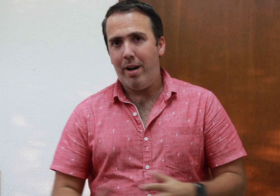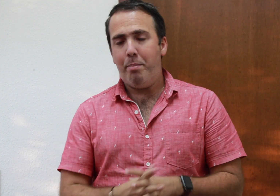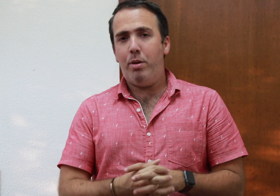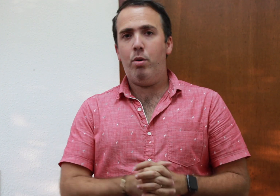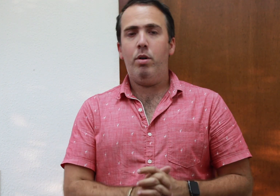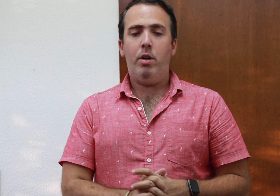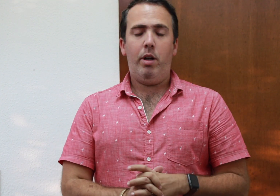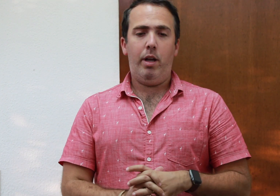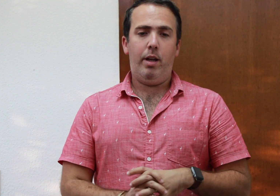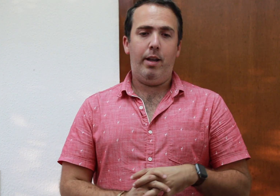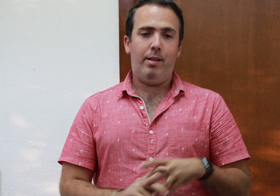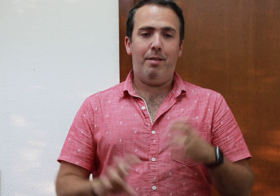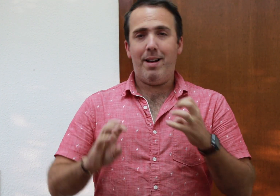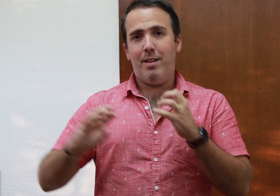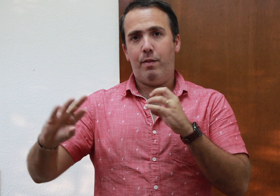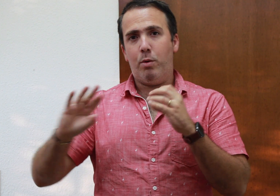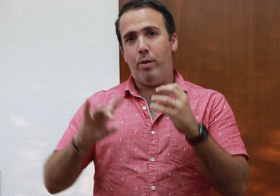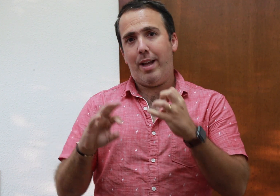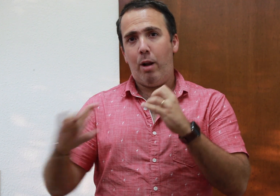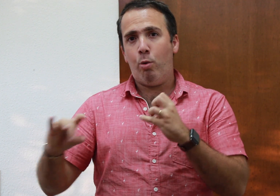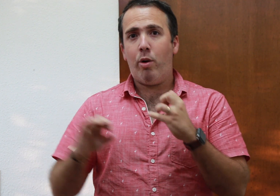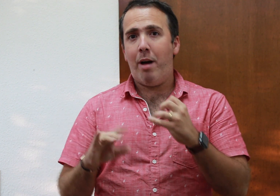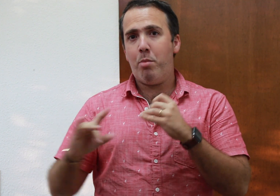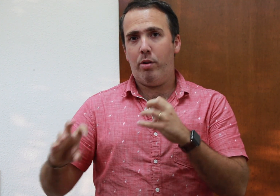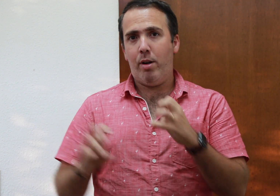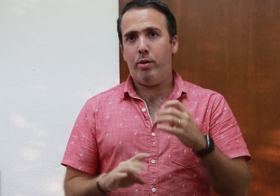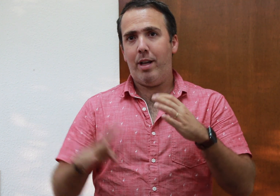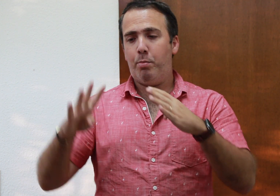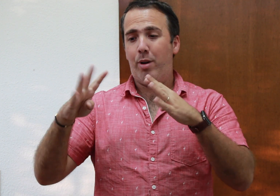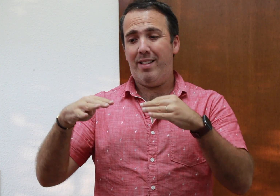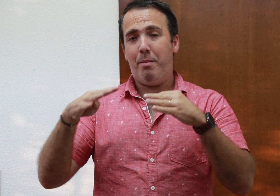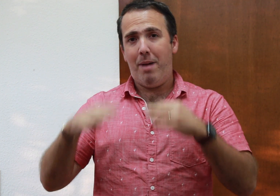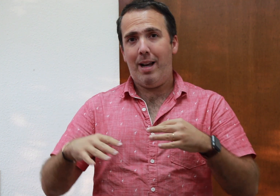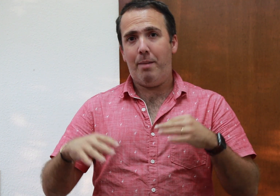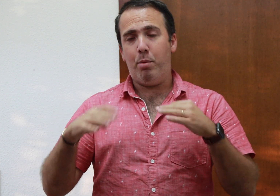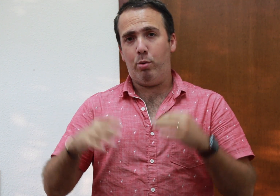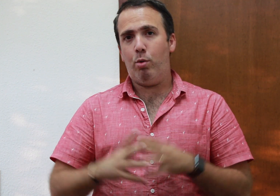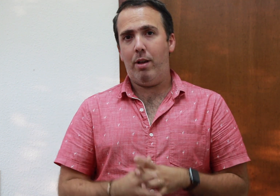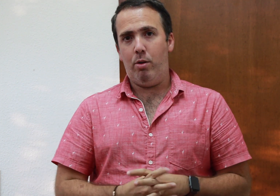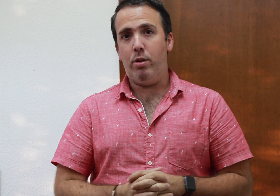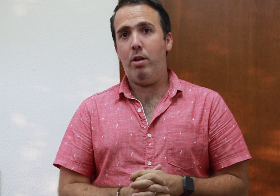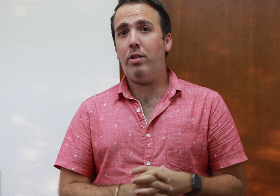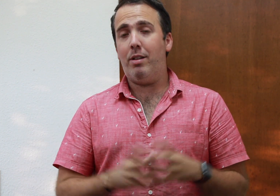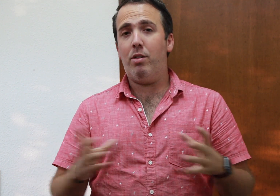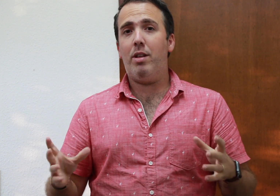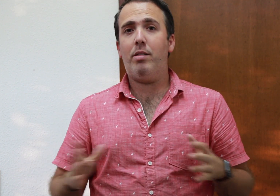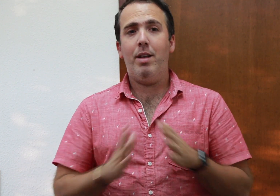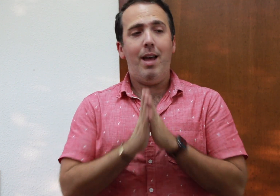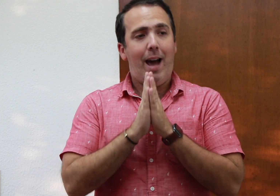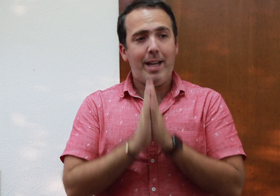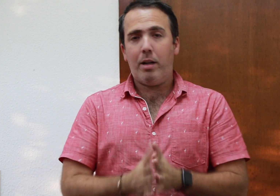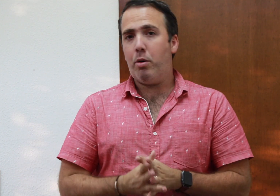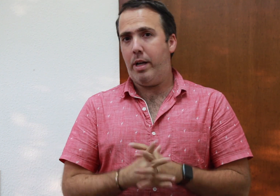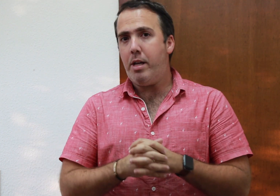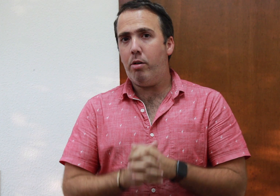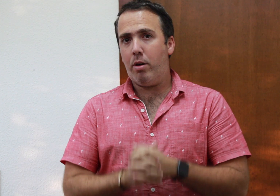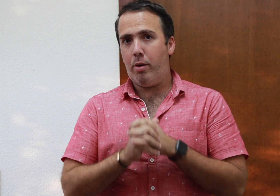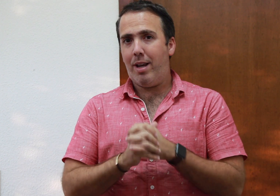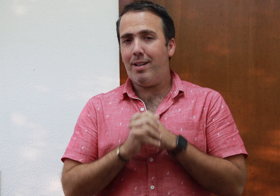rápido, se van a dificultar algunos cambios de notas por esta mala postura de los dedos, entonces hay que corregirlo y recordar que